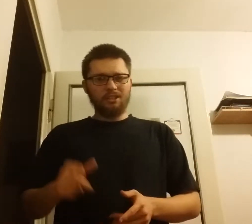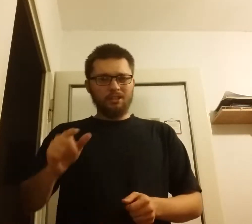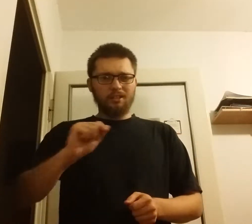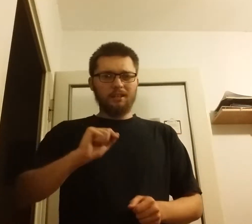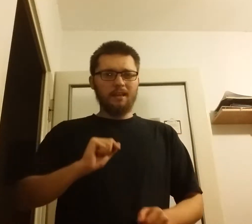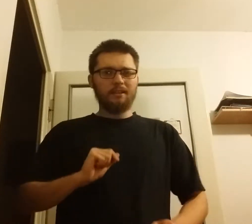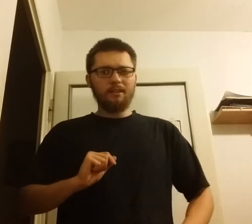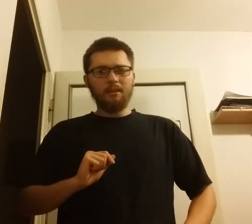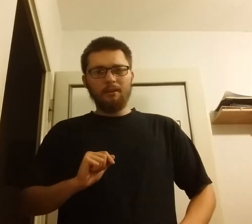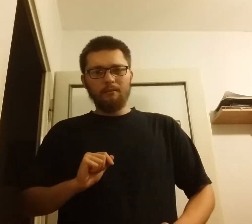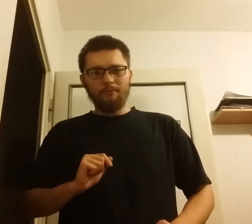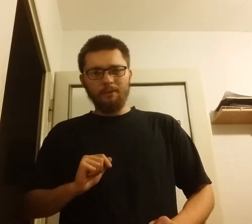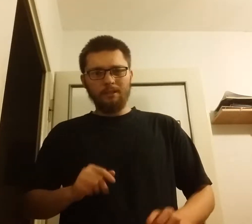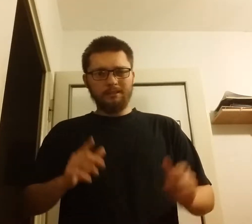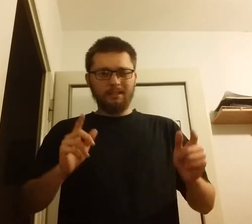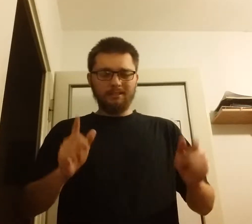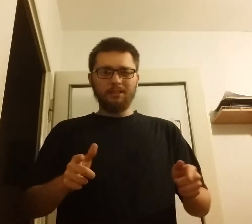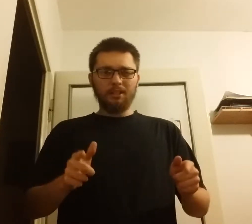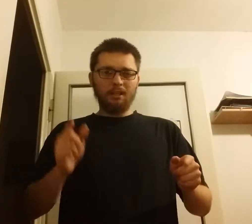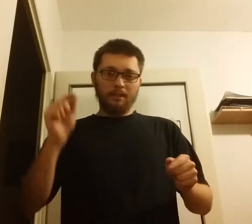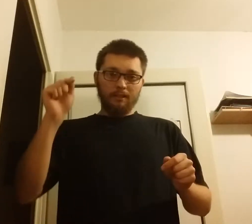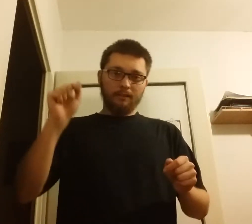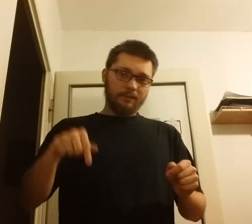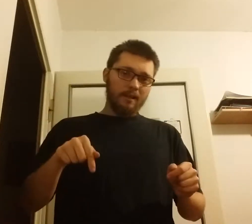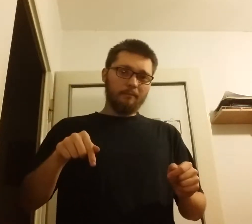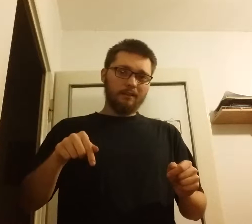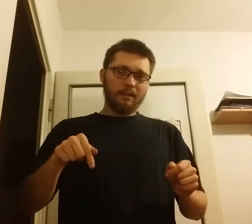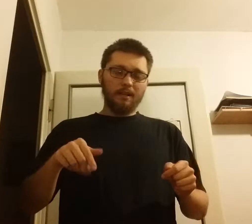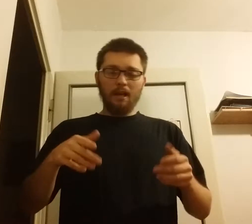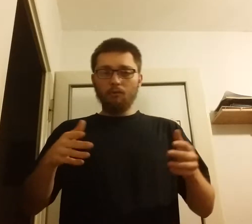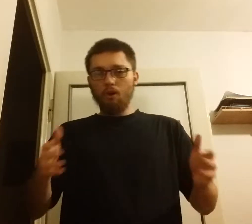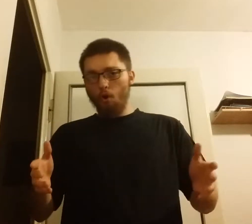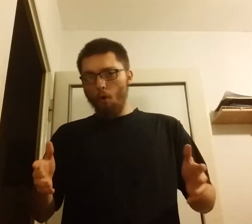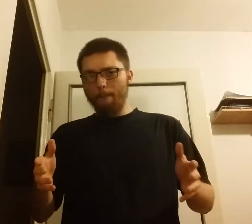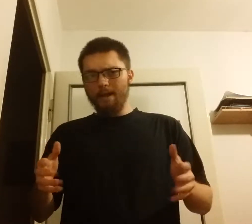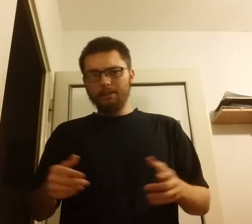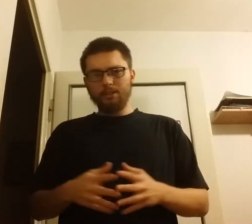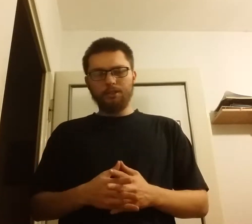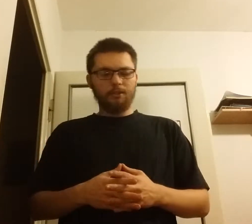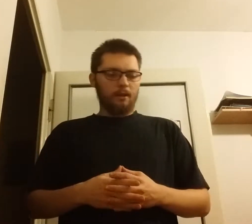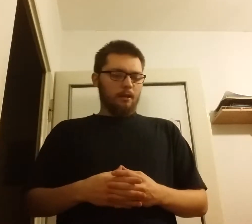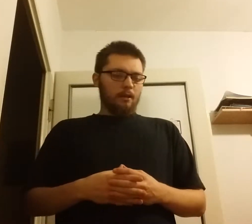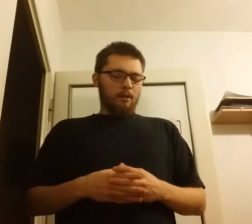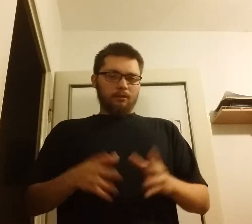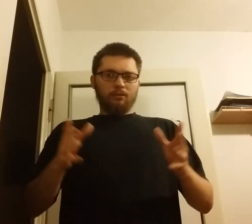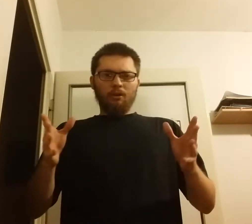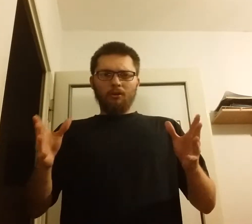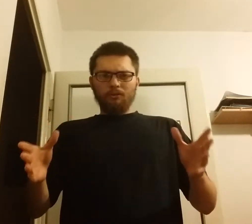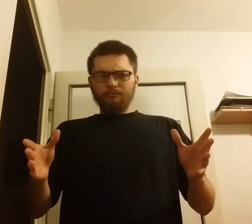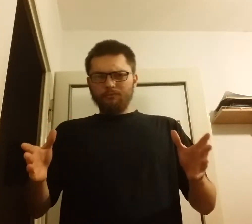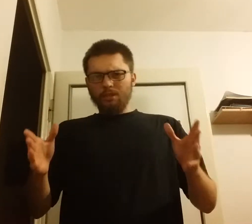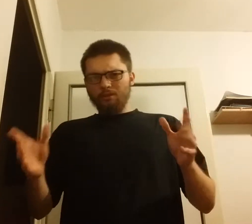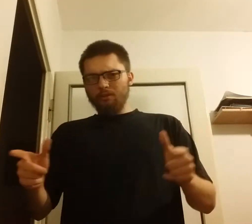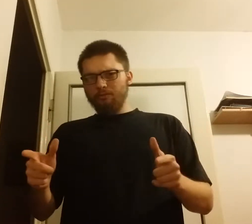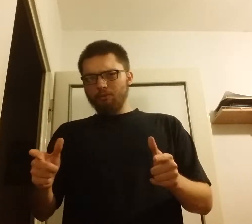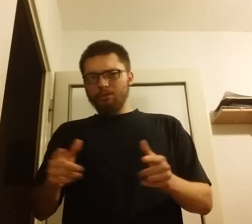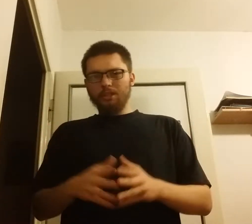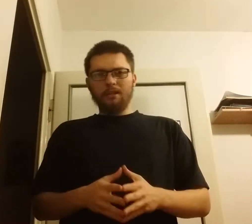kiedy Wy zechcecie ten materiał obejrzeć. To tylko i wyłącznie